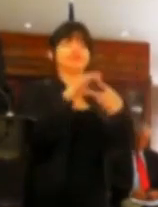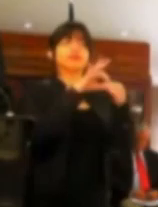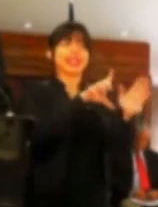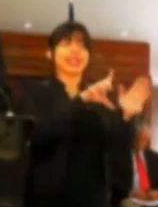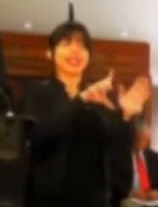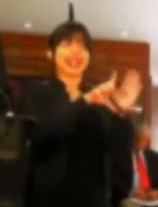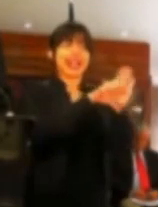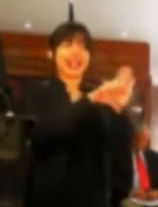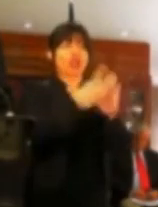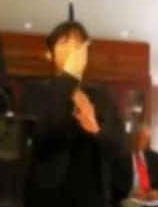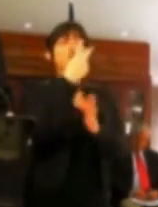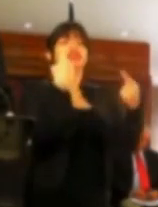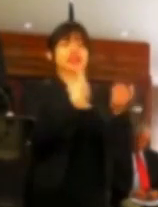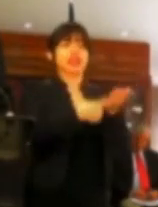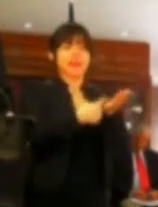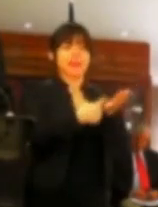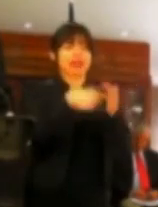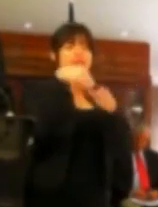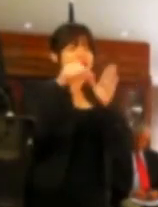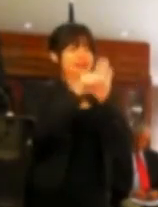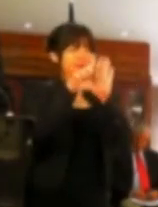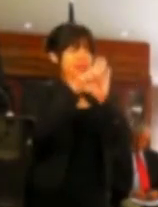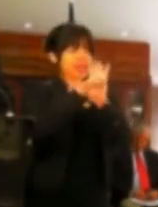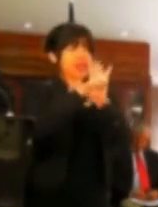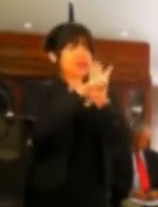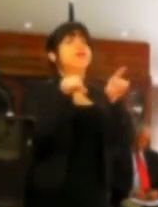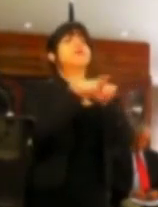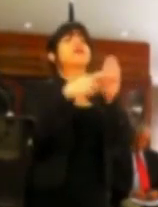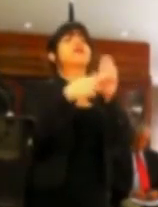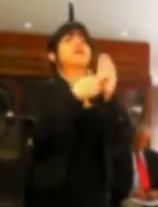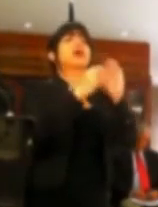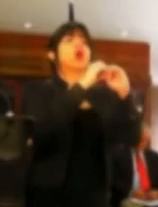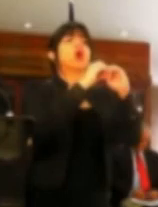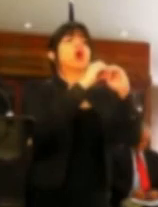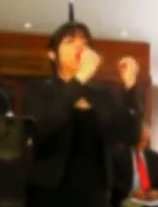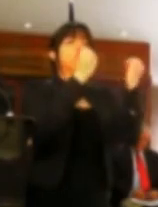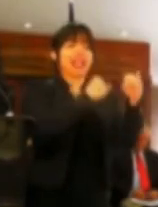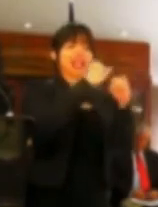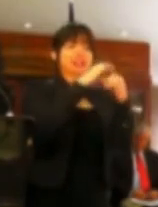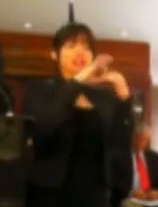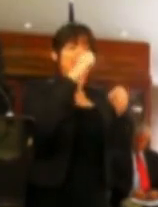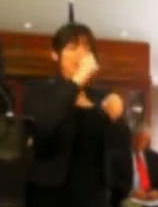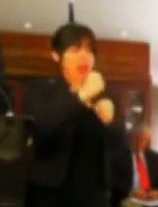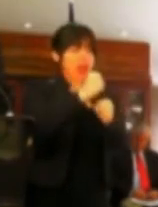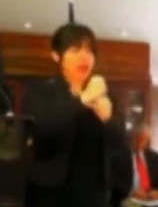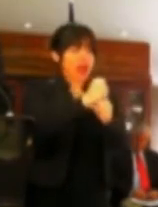en dos debates legislativos. Representantes de la Organización Internacional del Trabajo,